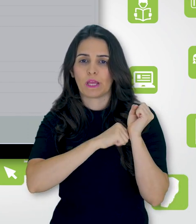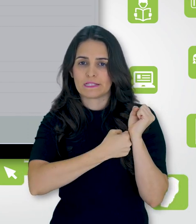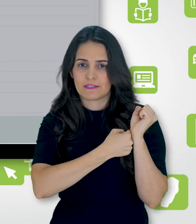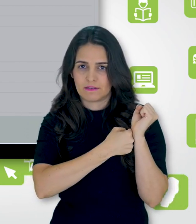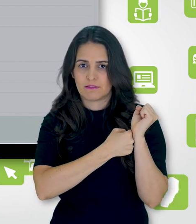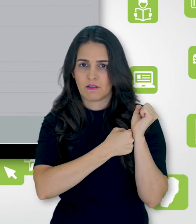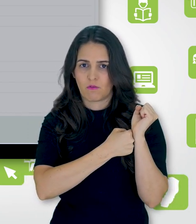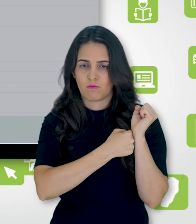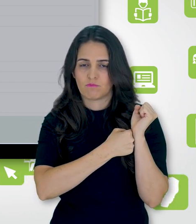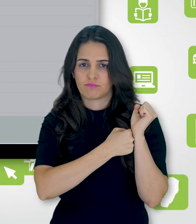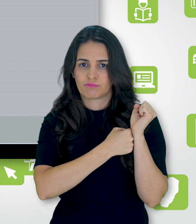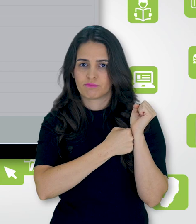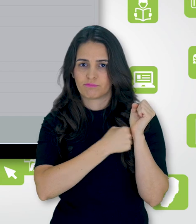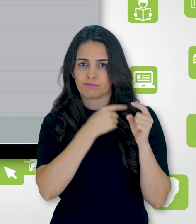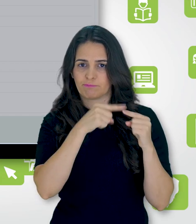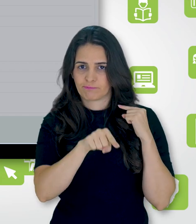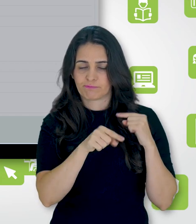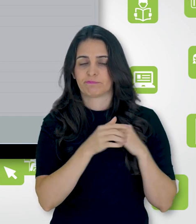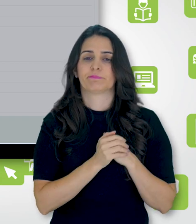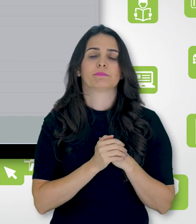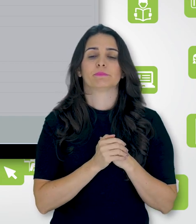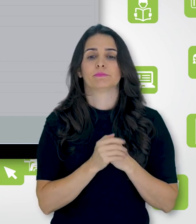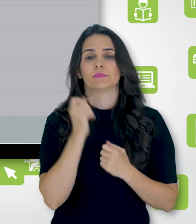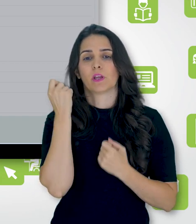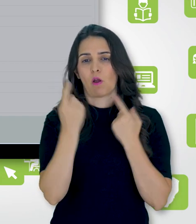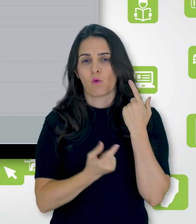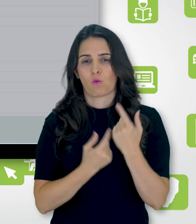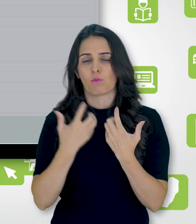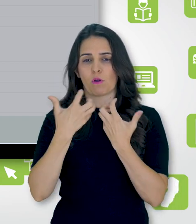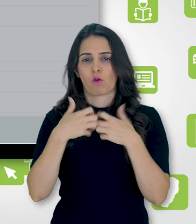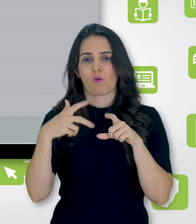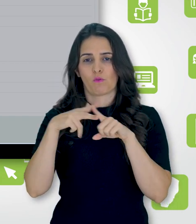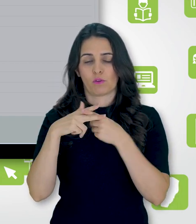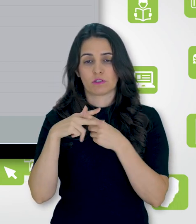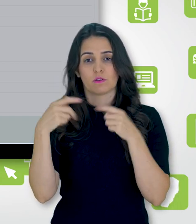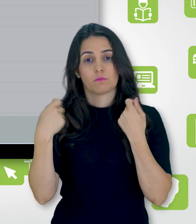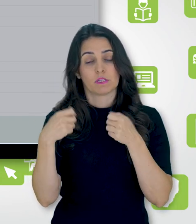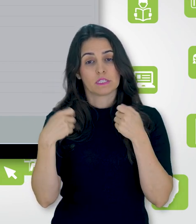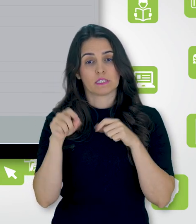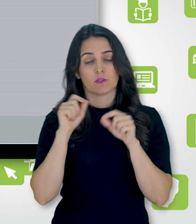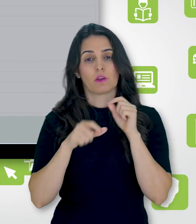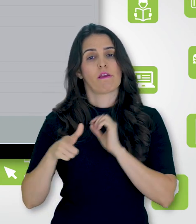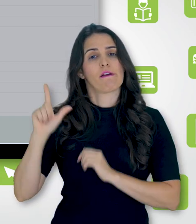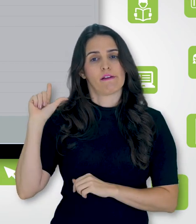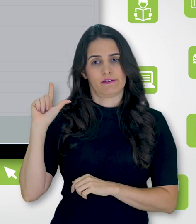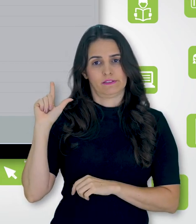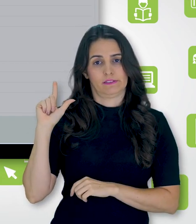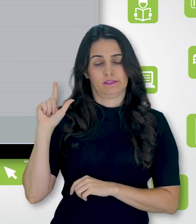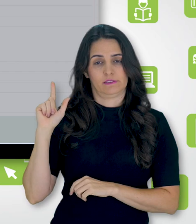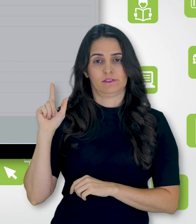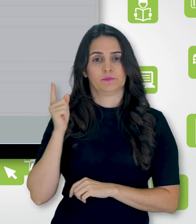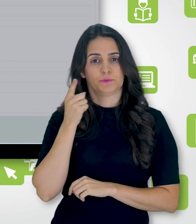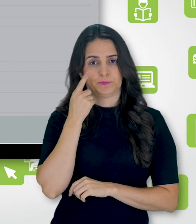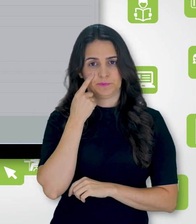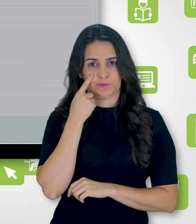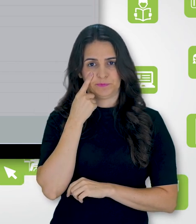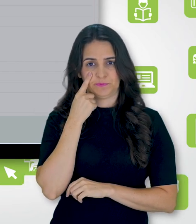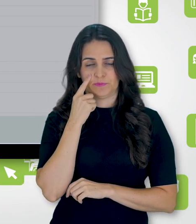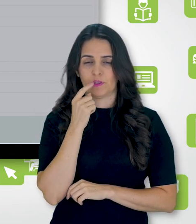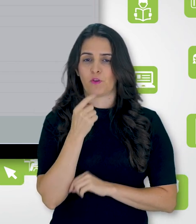Algumas dessas configurações vão depender de uma configuração prévia. Então, vamos dar o exemplo aqui